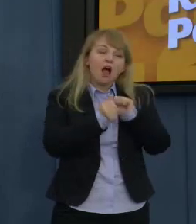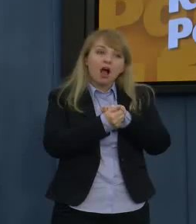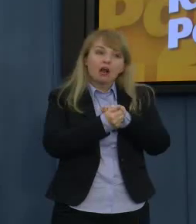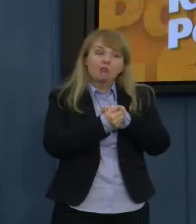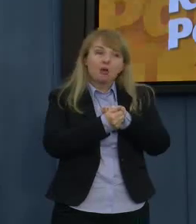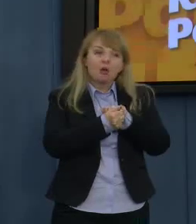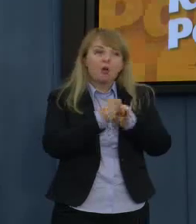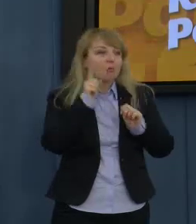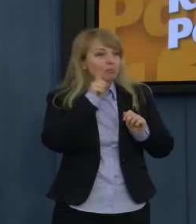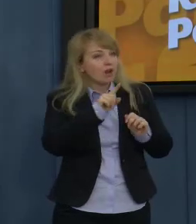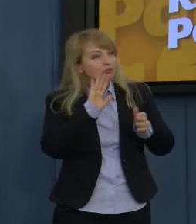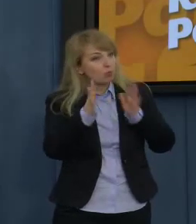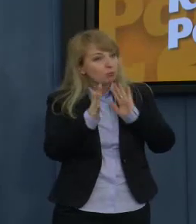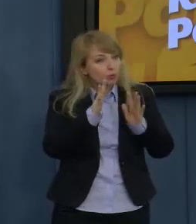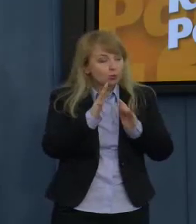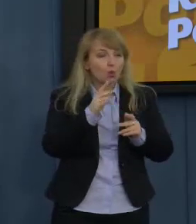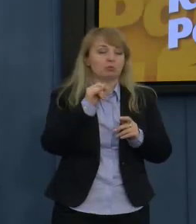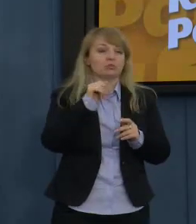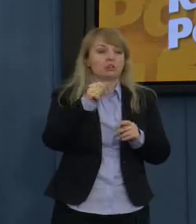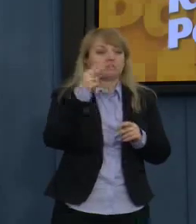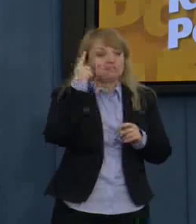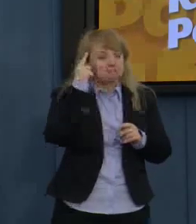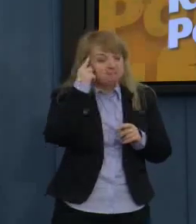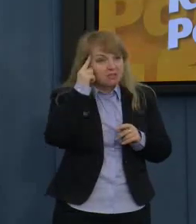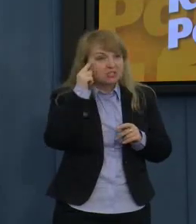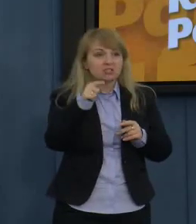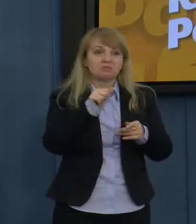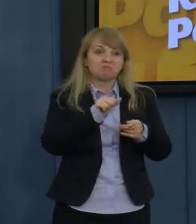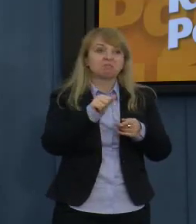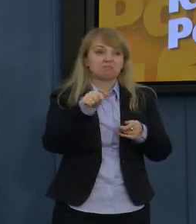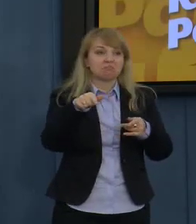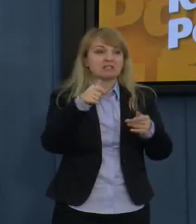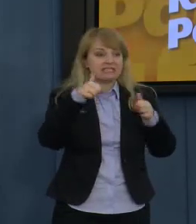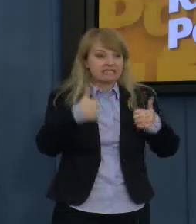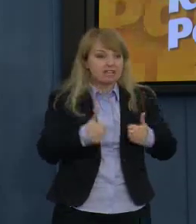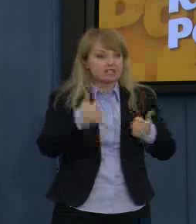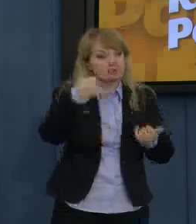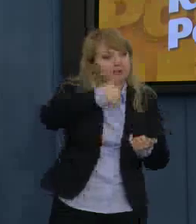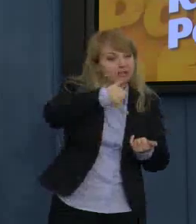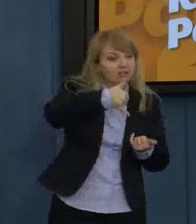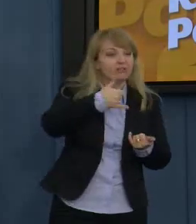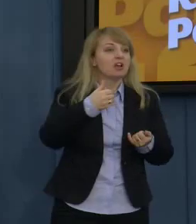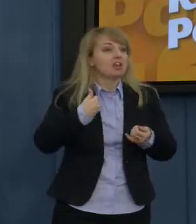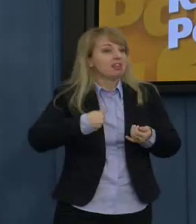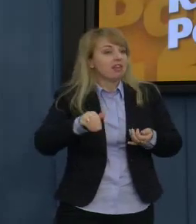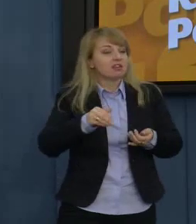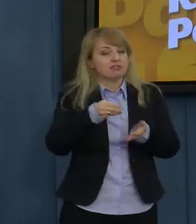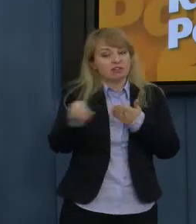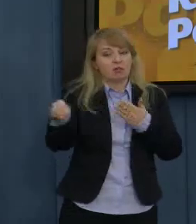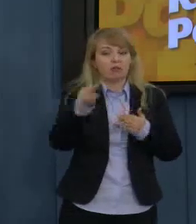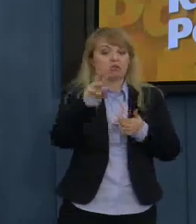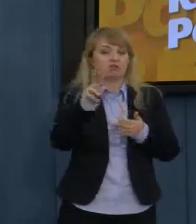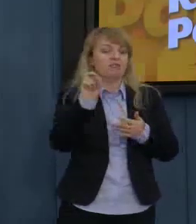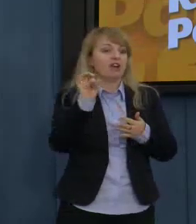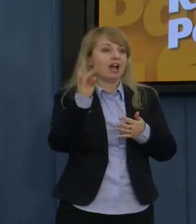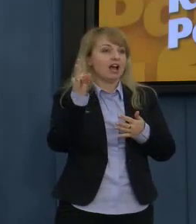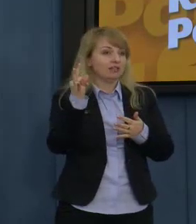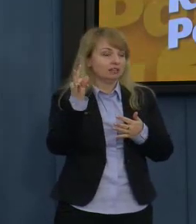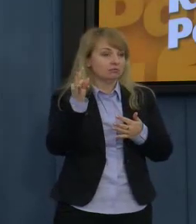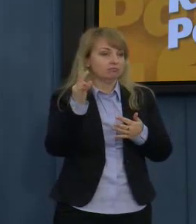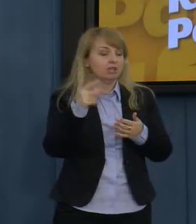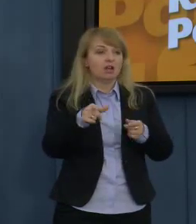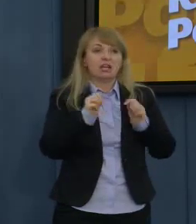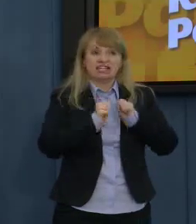że zbywca, czyli że sprzedający, nie chce odprowadzić tego VAT-u. No ale co to znaczy mieć uzasadnione podejrzenia? Otóż, zdaniem ministra Rostowskiego,